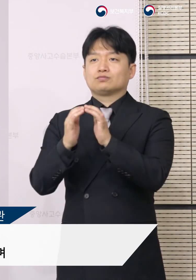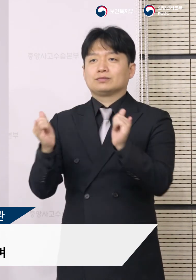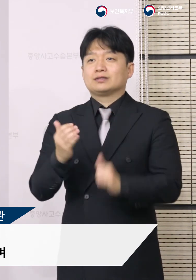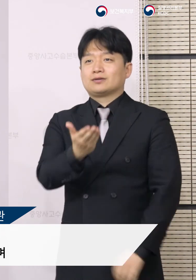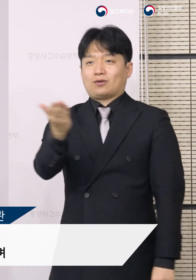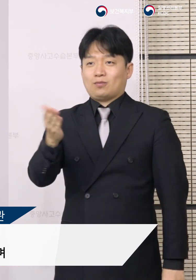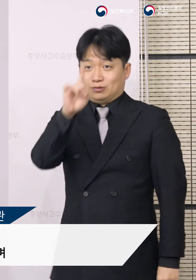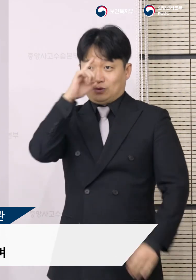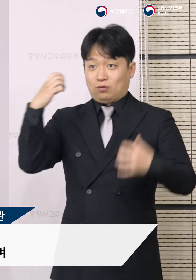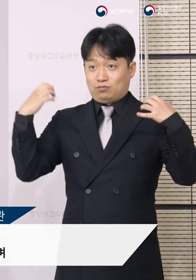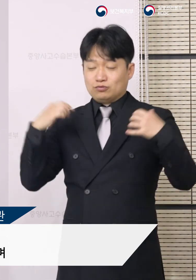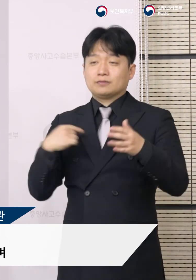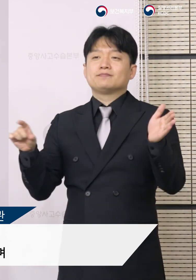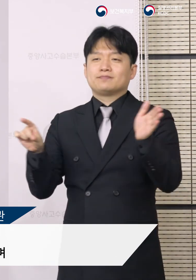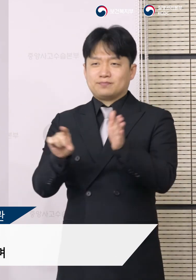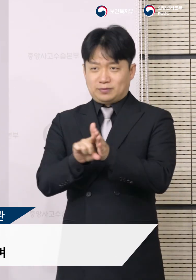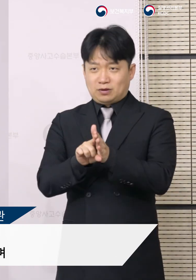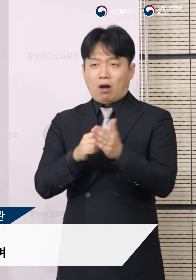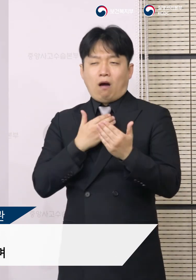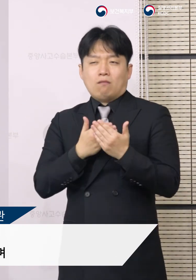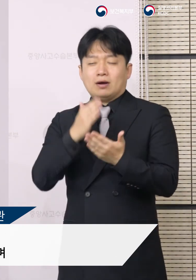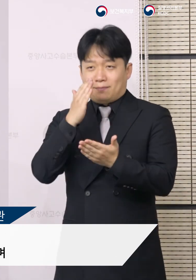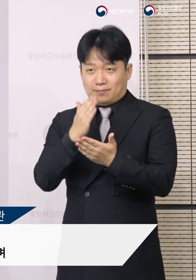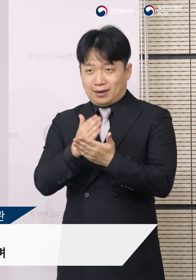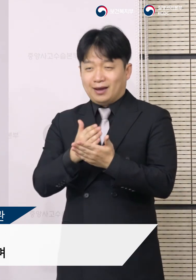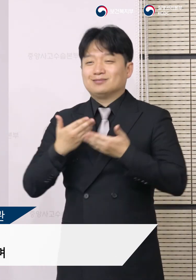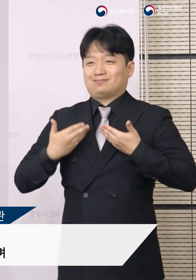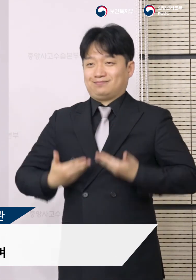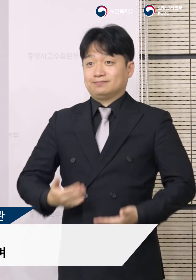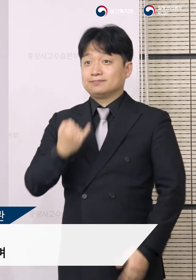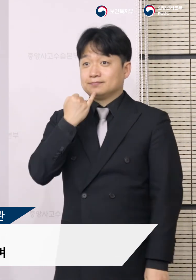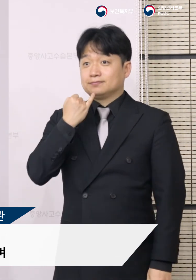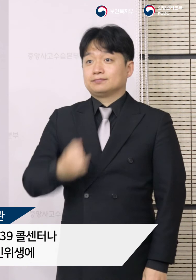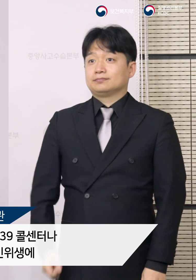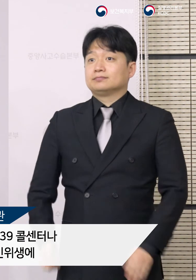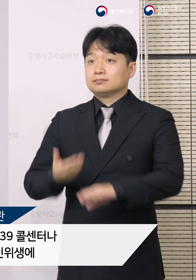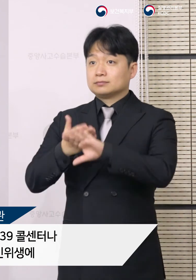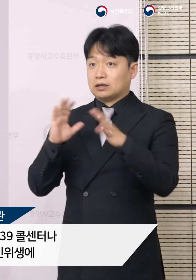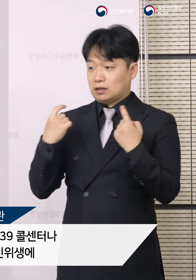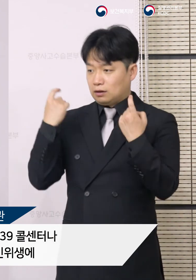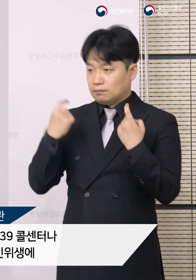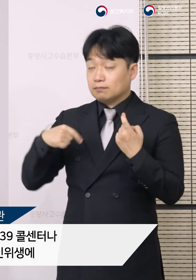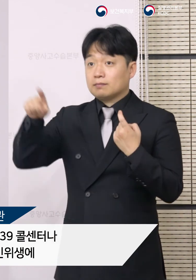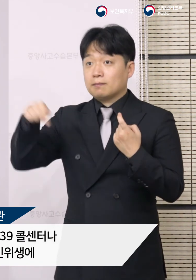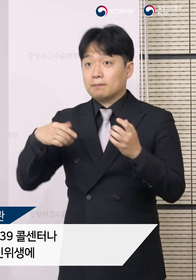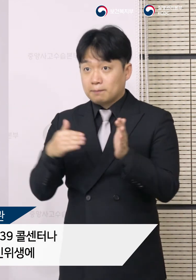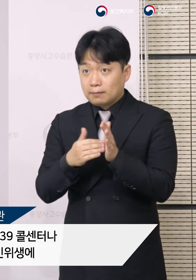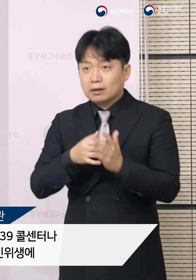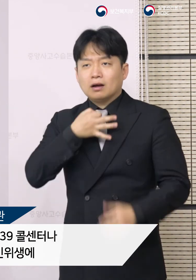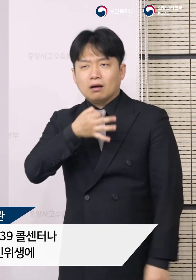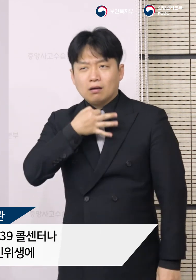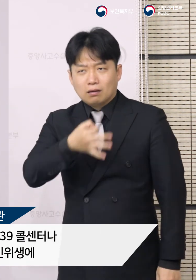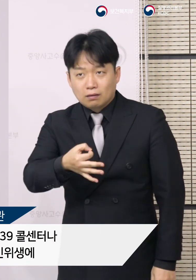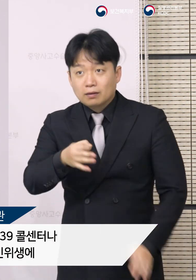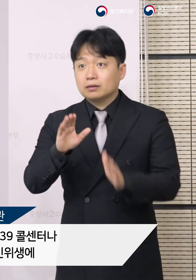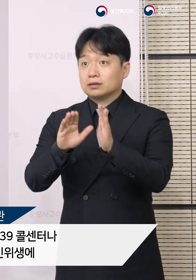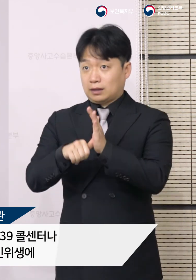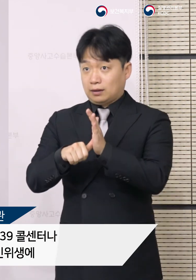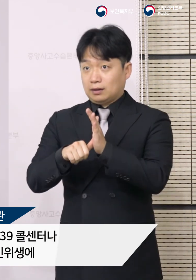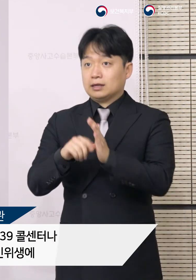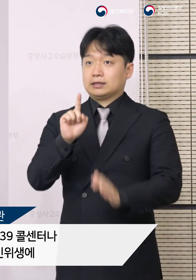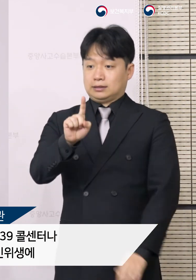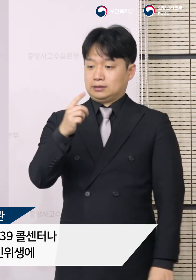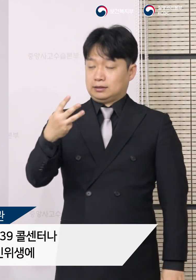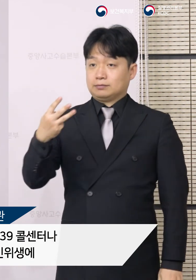여러분들께서는 정부를 믿고 과도한 불안을 자제해 주시기 바라며 외국 여행 후 발열, 기침 등 증상이 나타날